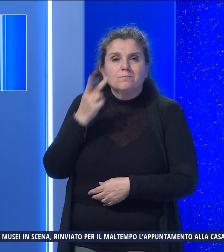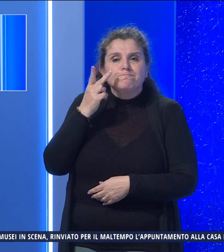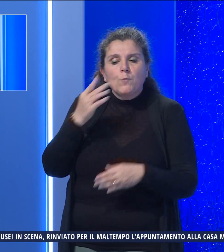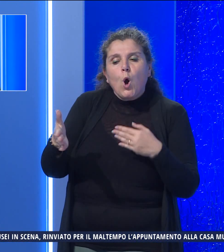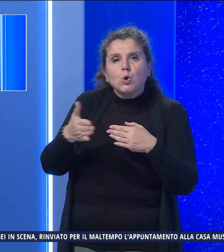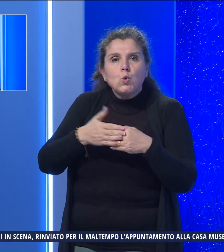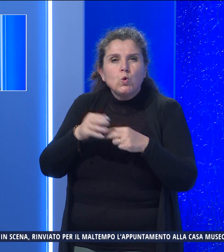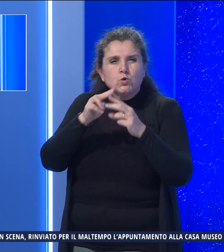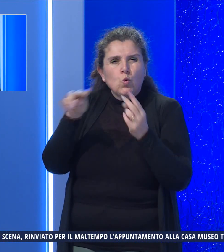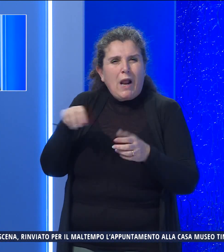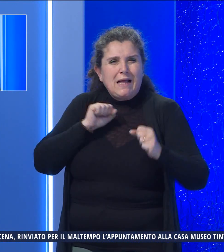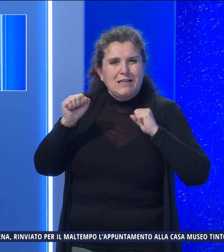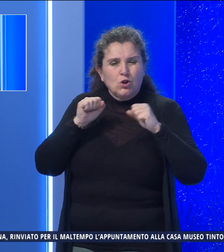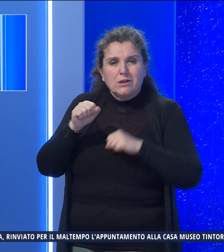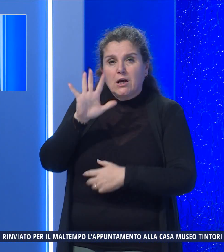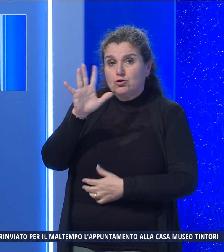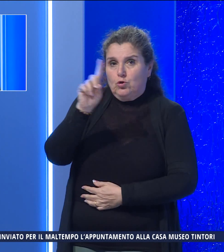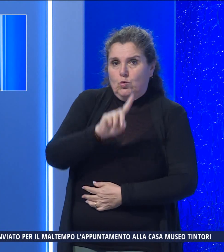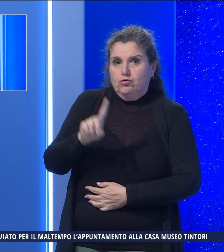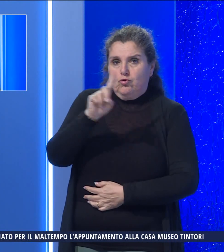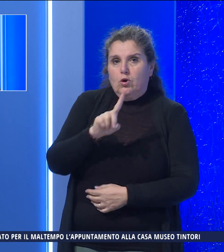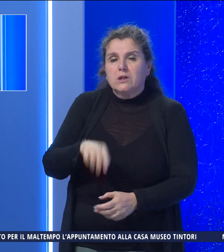chiusura del locale per cinque giorni.